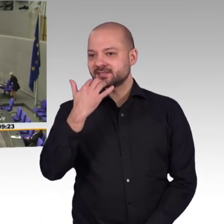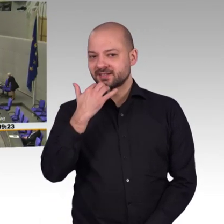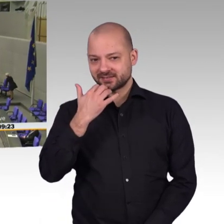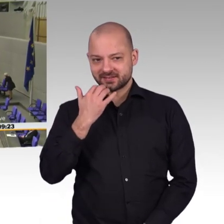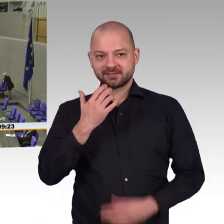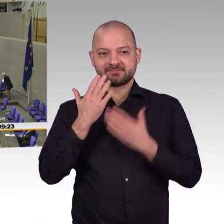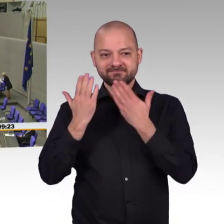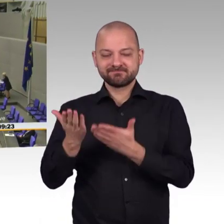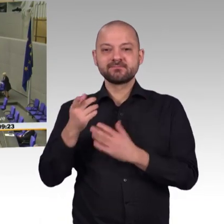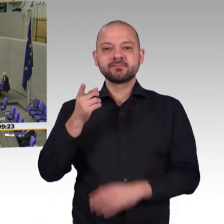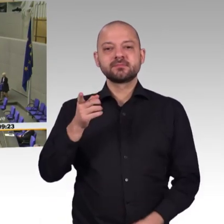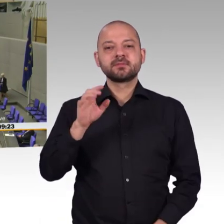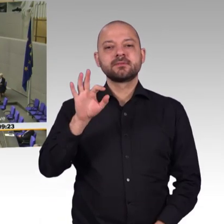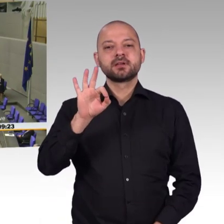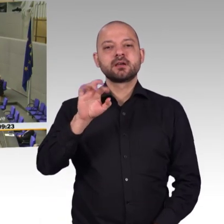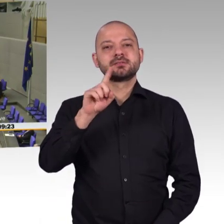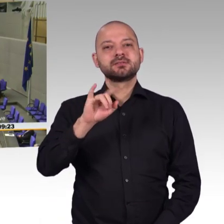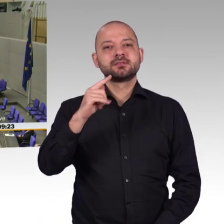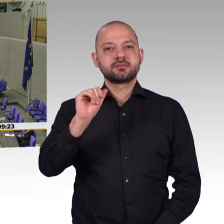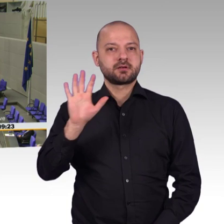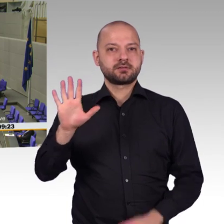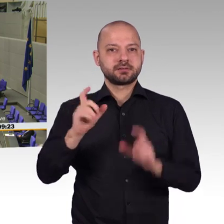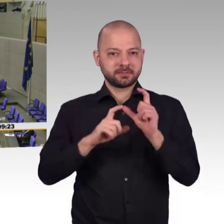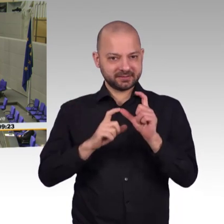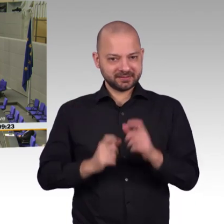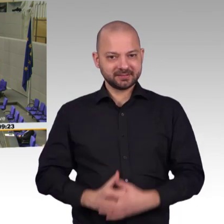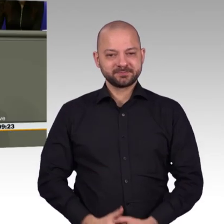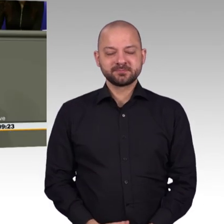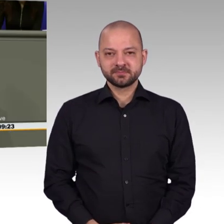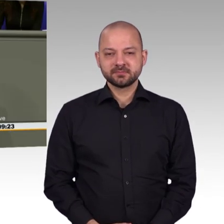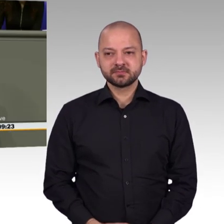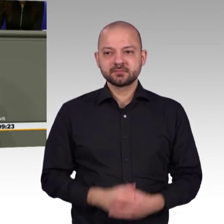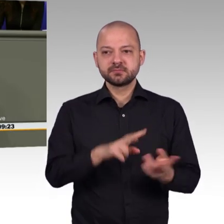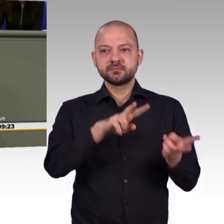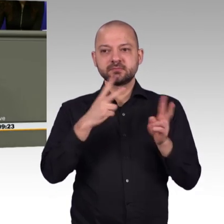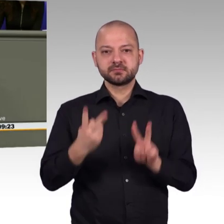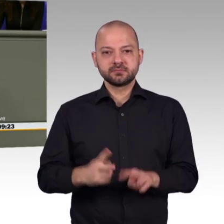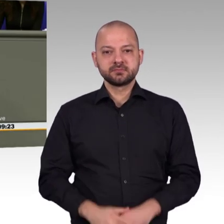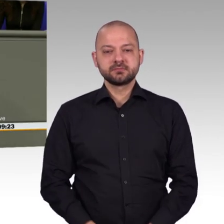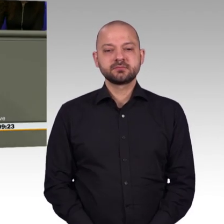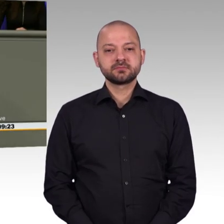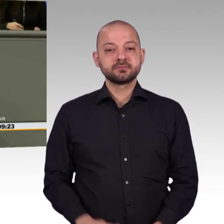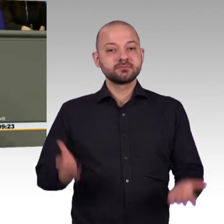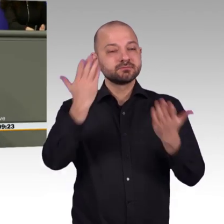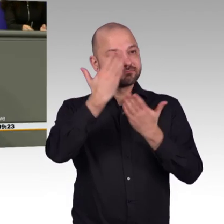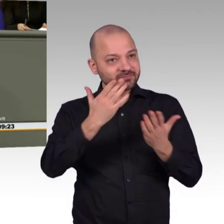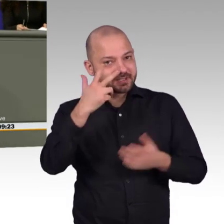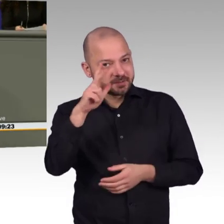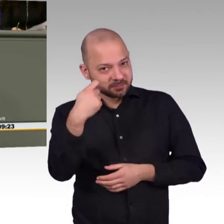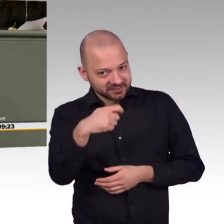gestalten hat die Bundesregierung eine Bestandsaufnahme von Vorhaben mit Digitalbezug vorgelegt. Das ist soweit ganz